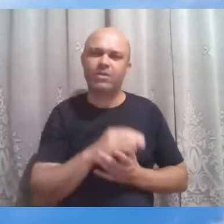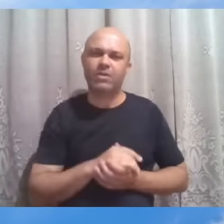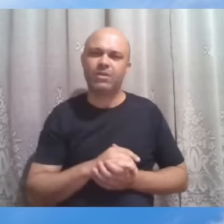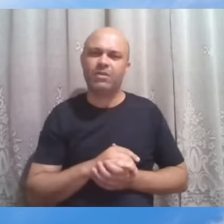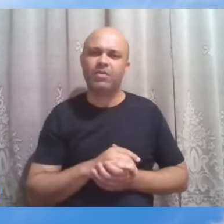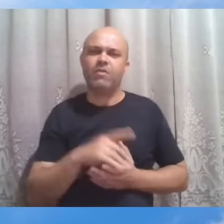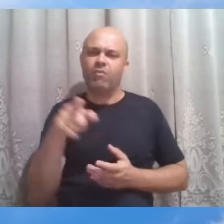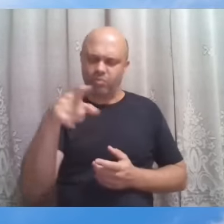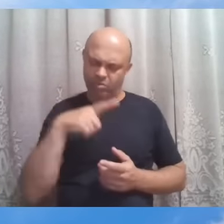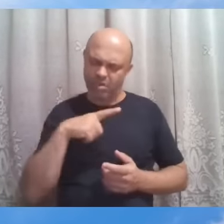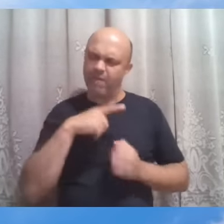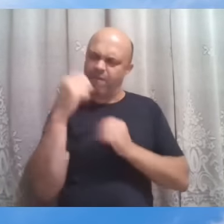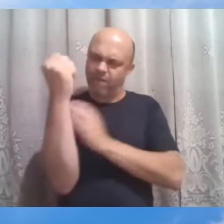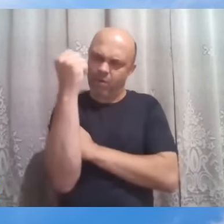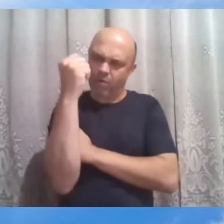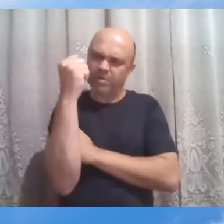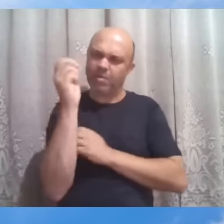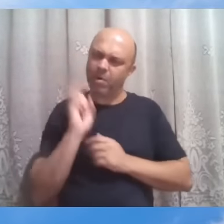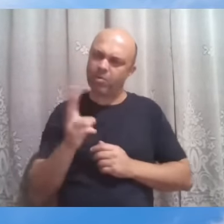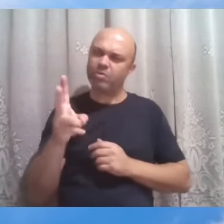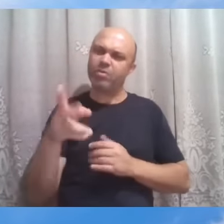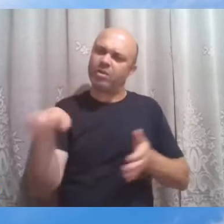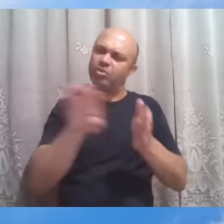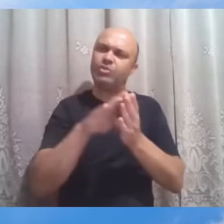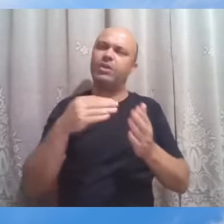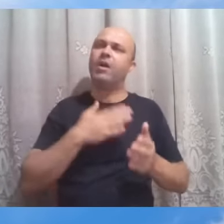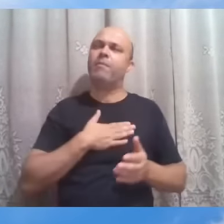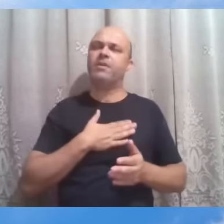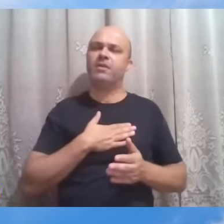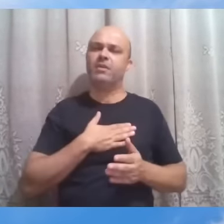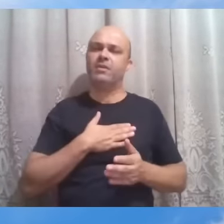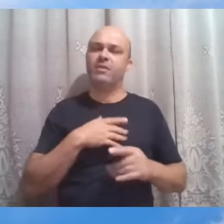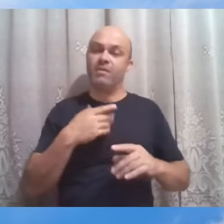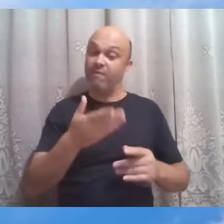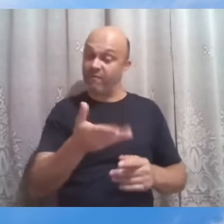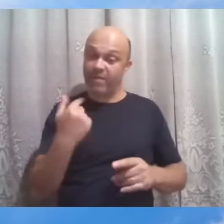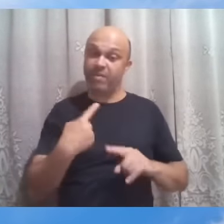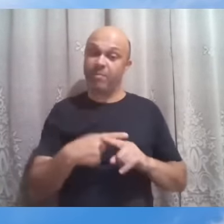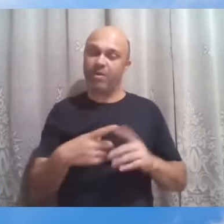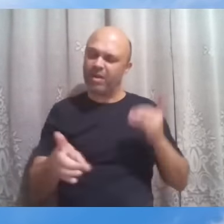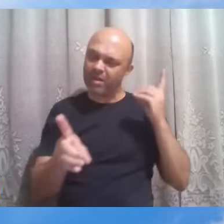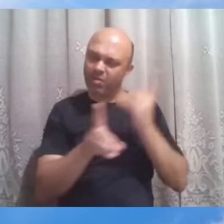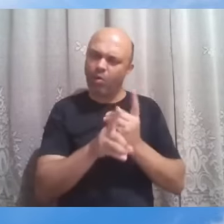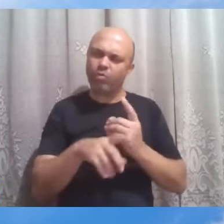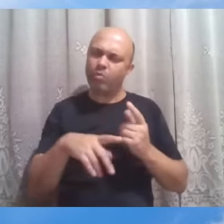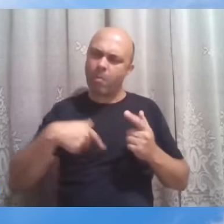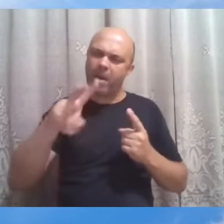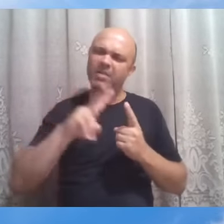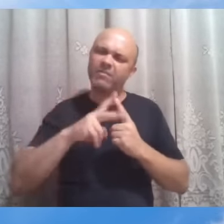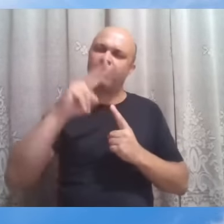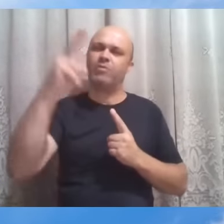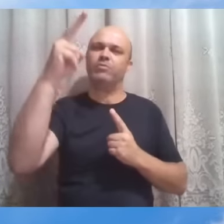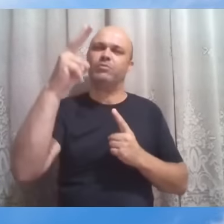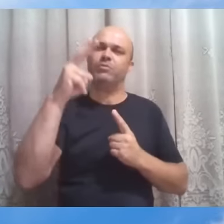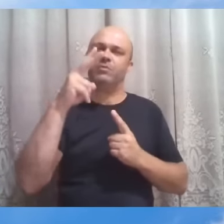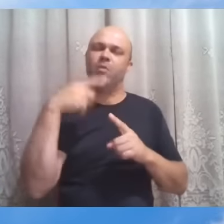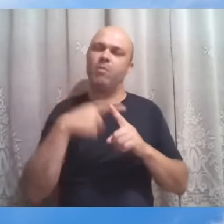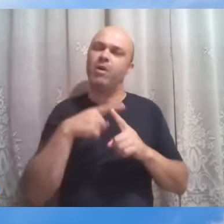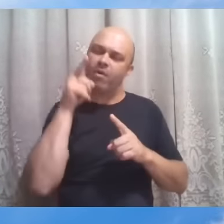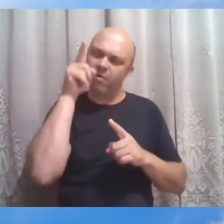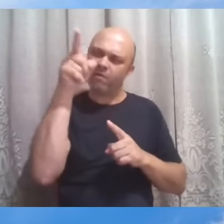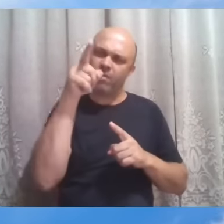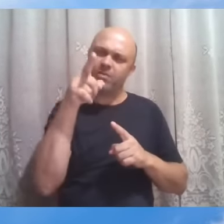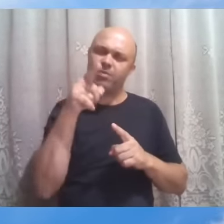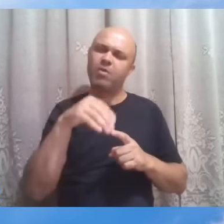incompreensão e chegar até mim. Vem, porque o encontro, então, será ainda mais valoroso. Porque estarás ainda mais